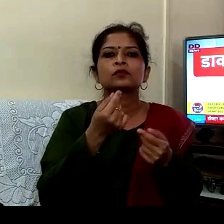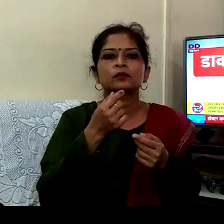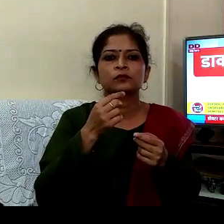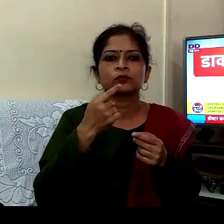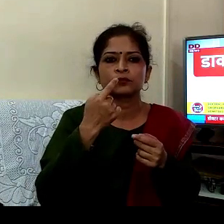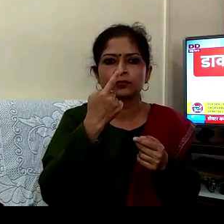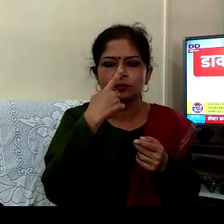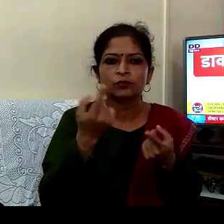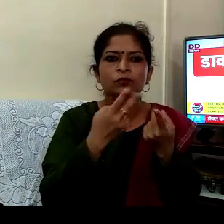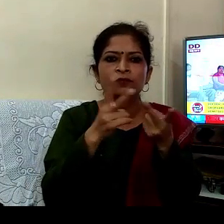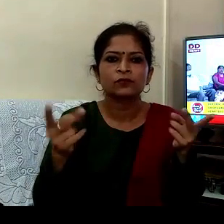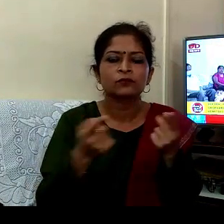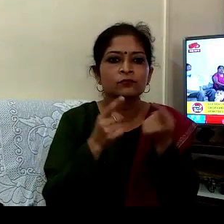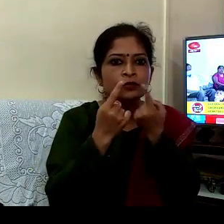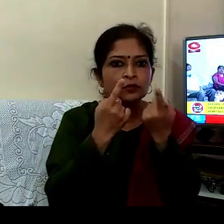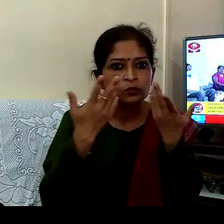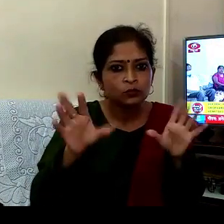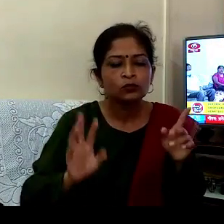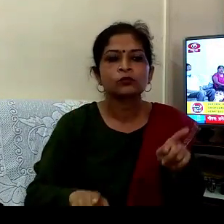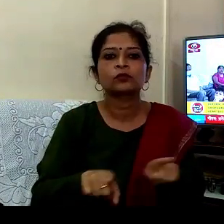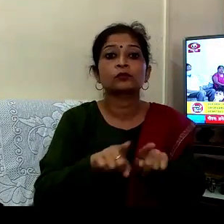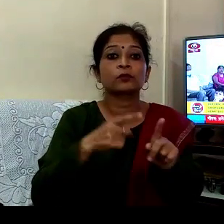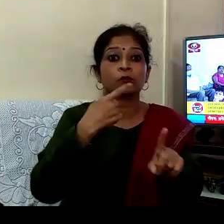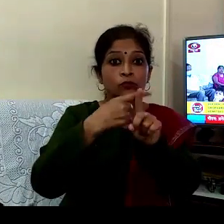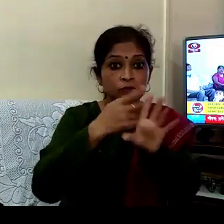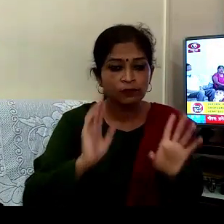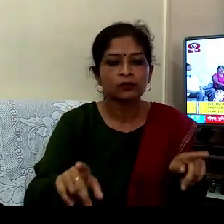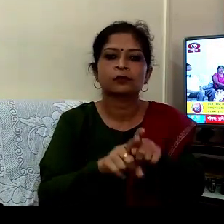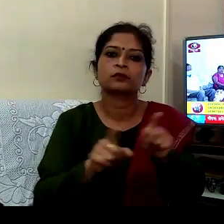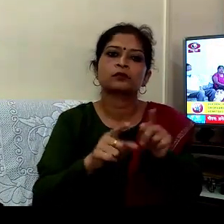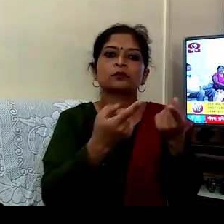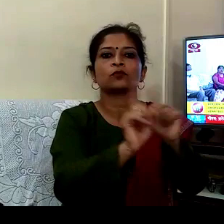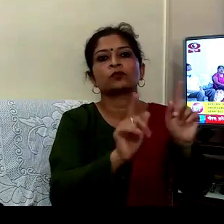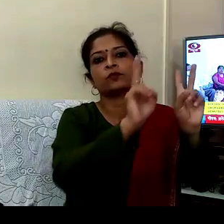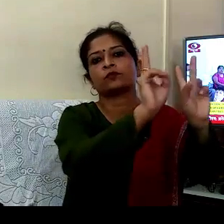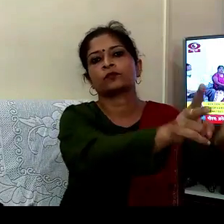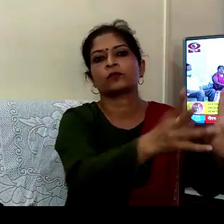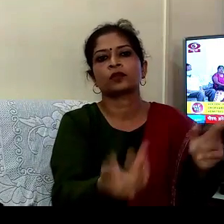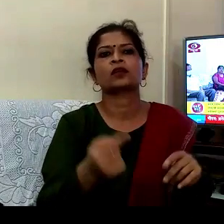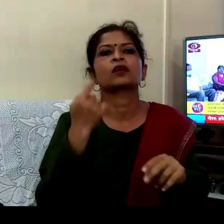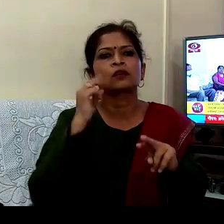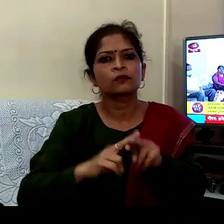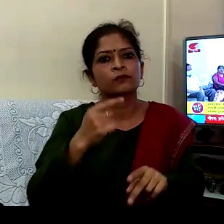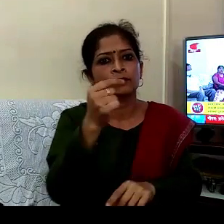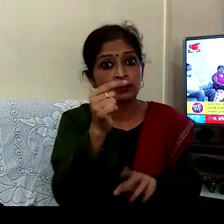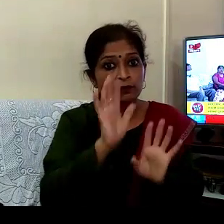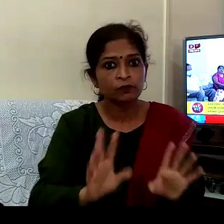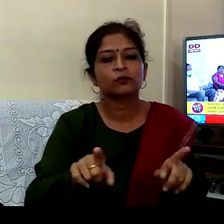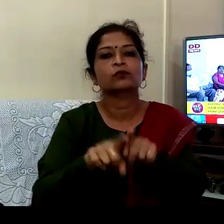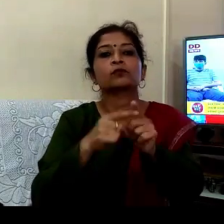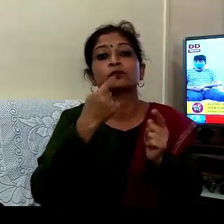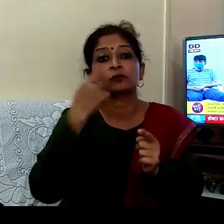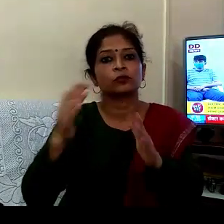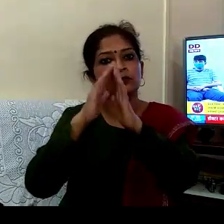ریپوٹ آنے کے بعد اگر پوزیٹیو نکلا ہے تو ہم پوزیٹیو وارڈ میں ایڈمیت کر رہے ہیں اور نیزل اگر نکلا تو ان کو ہم کورینٹن کا سمجھ